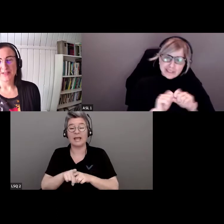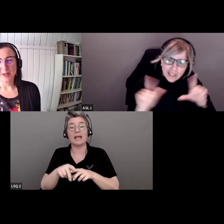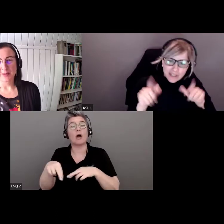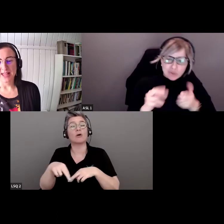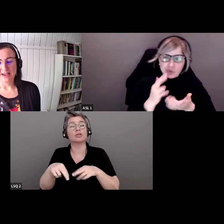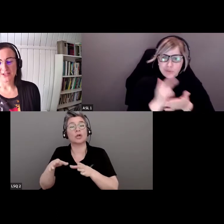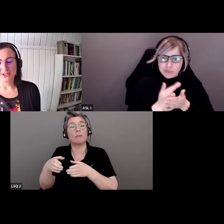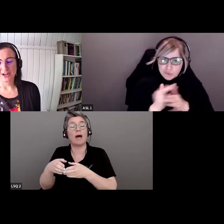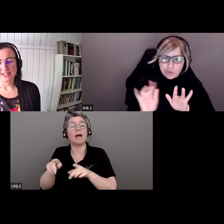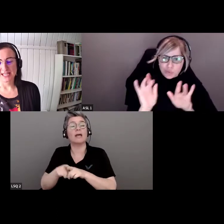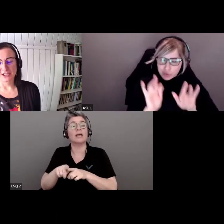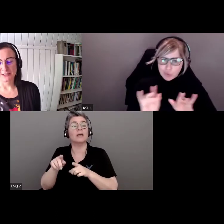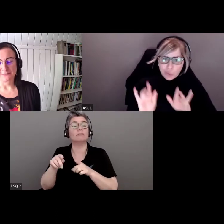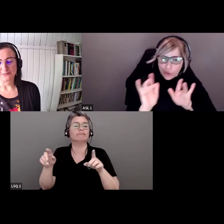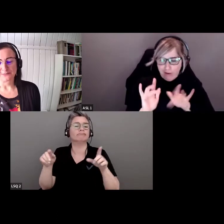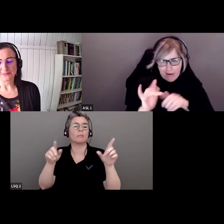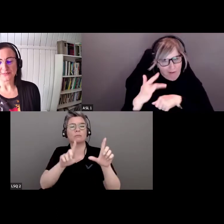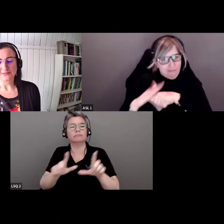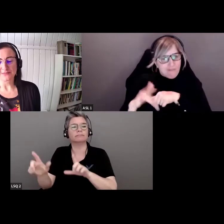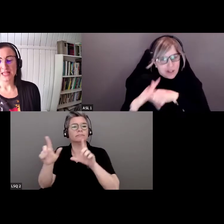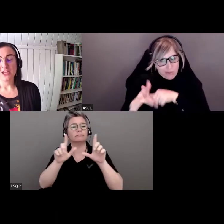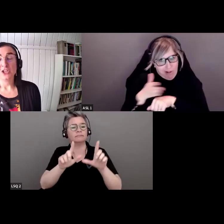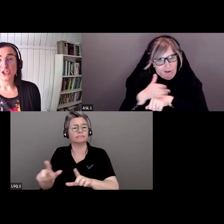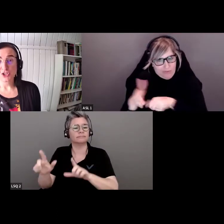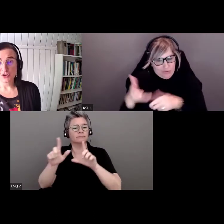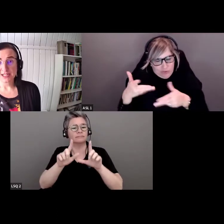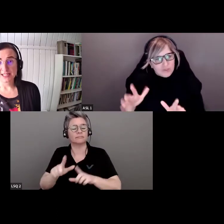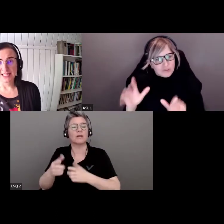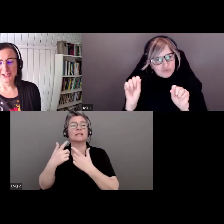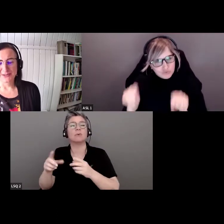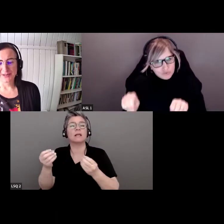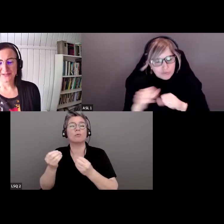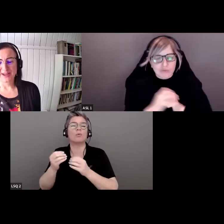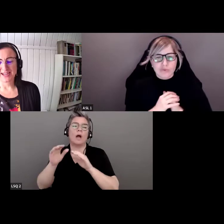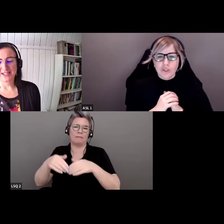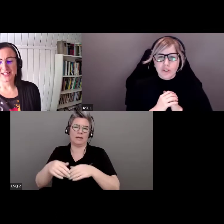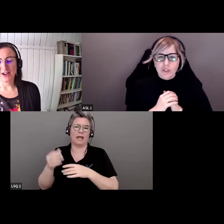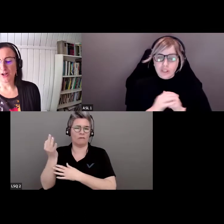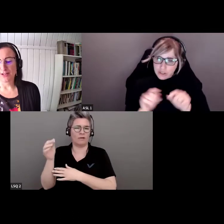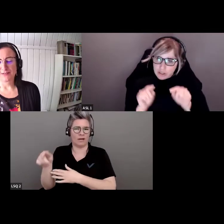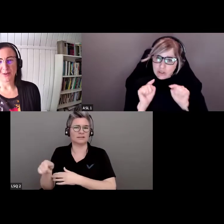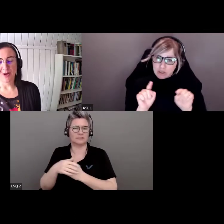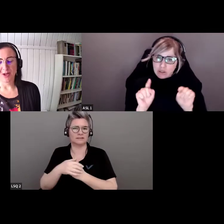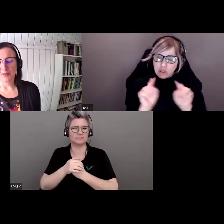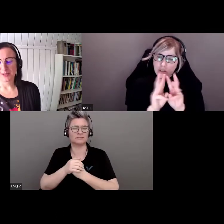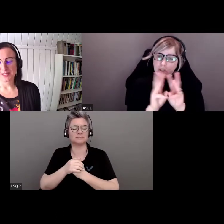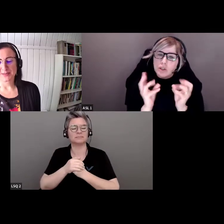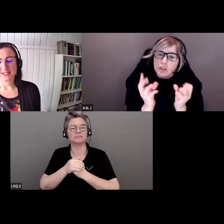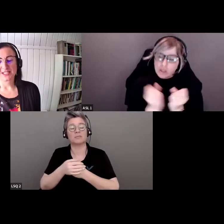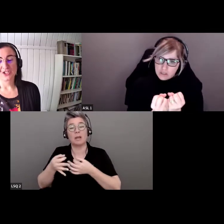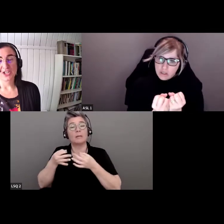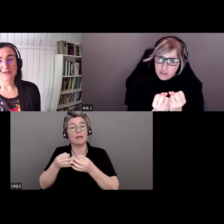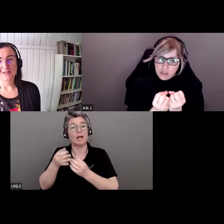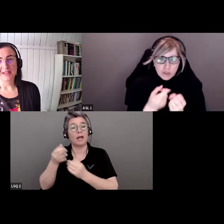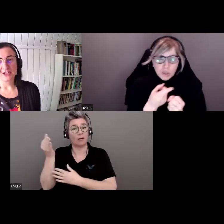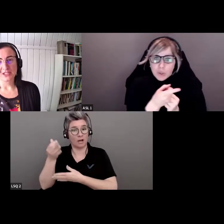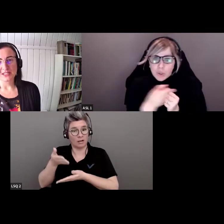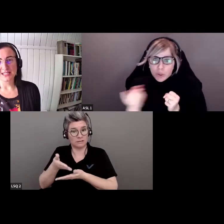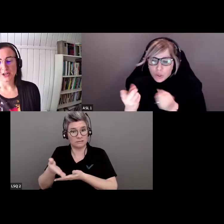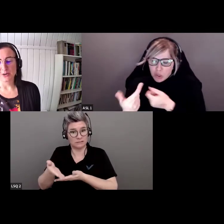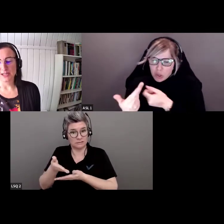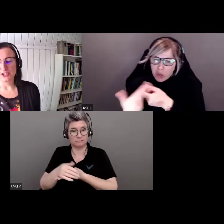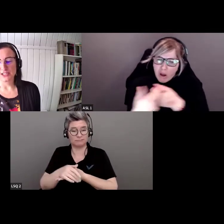ainsi que les diapositives et l'enregistrement seront disponibles après la séance. Au cours de la séance, nous